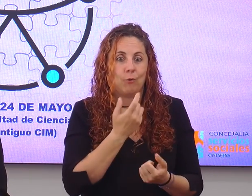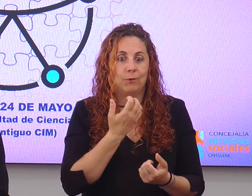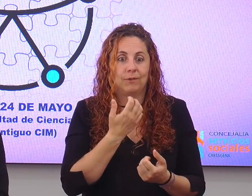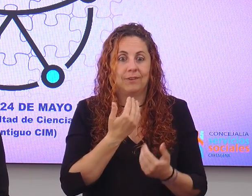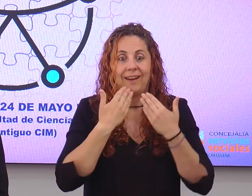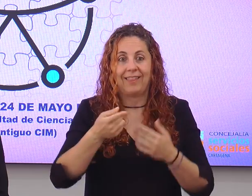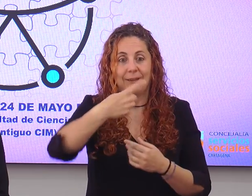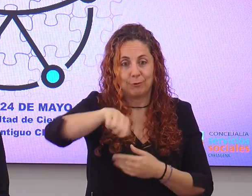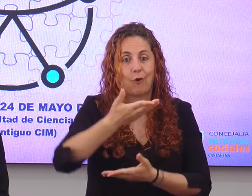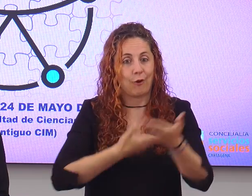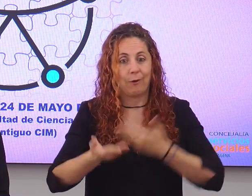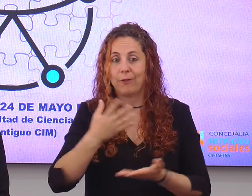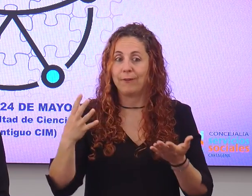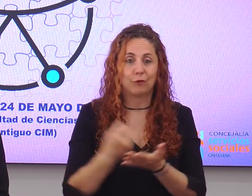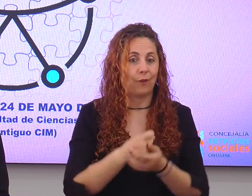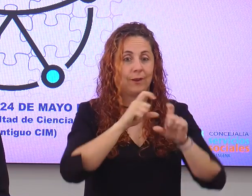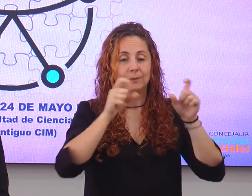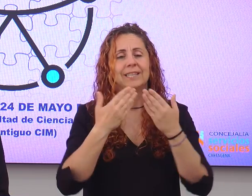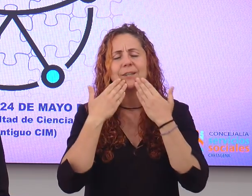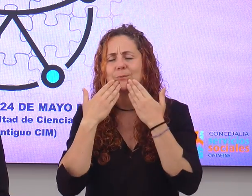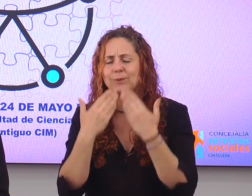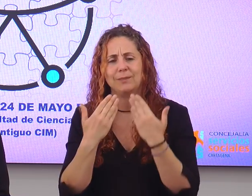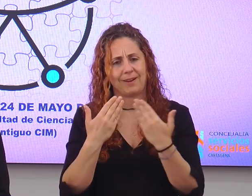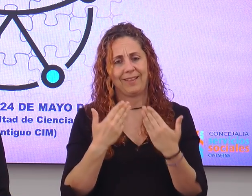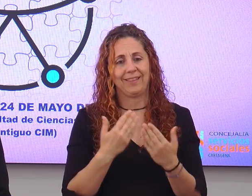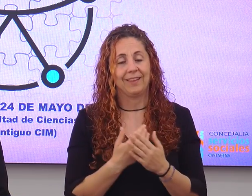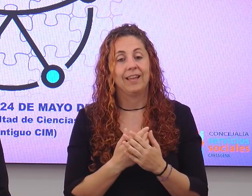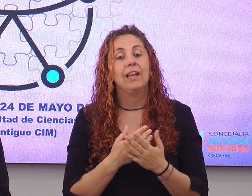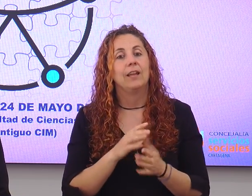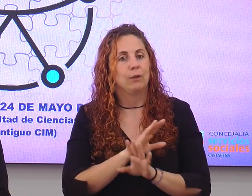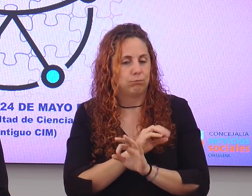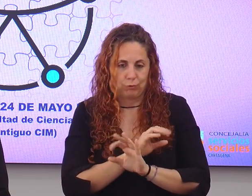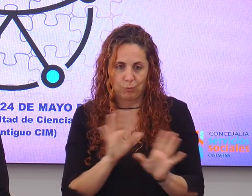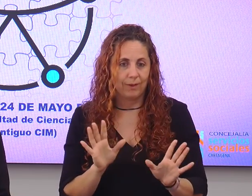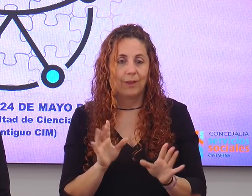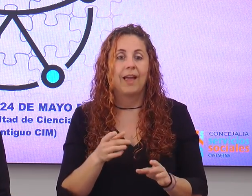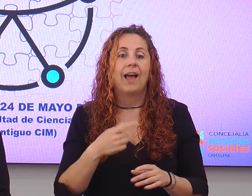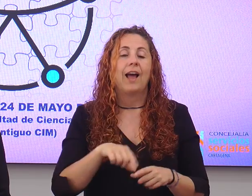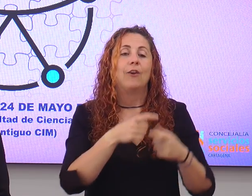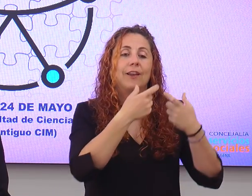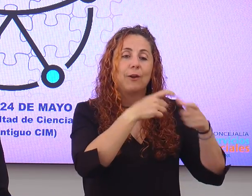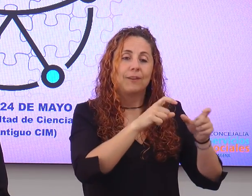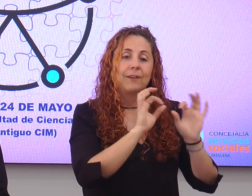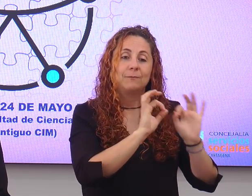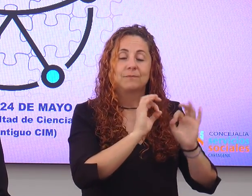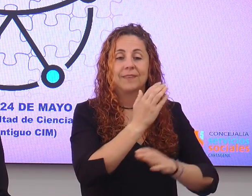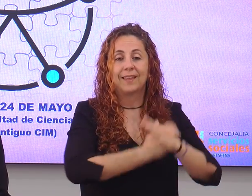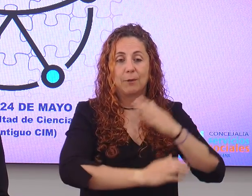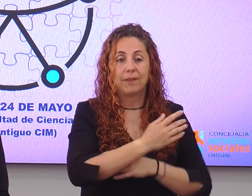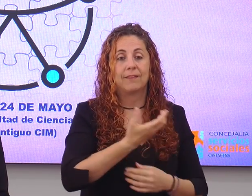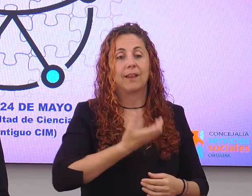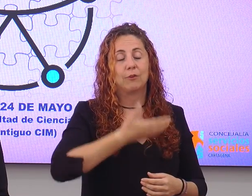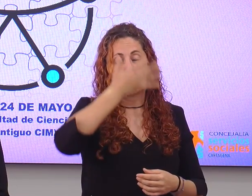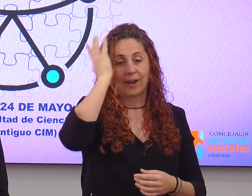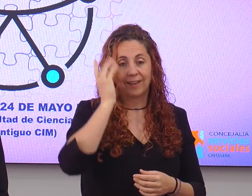si no es con la colaboración de todas las entidades, así que muchísimas gracias. Y, por supuesto, a la unidad de personas con discapacidad del